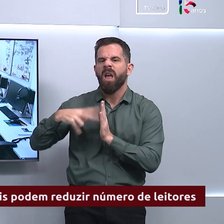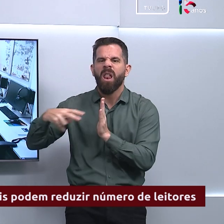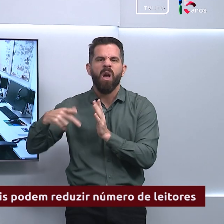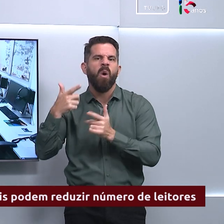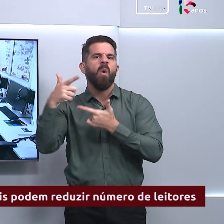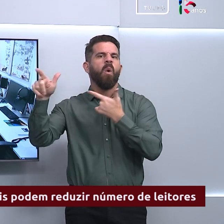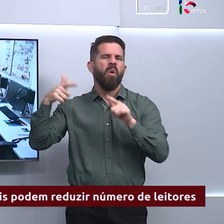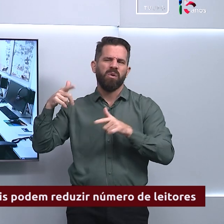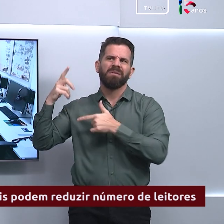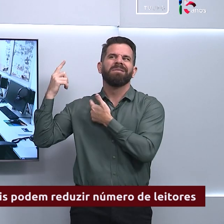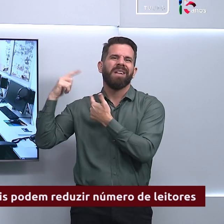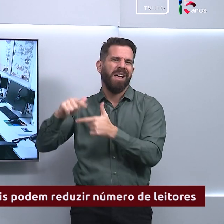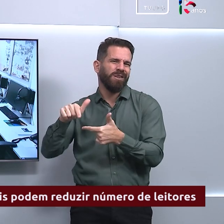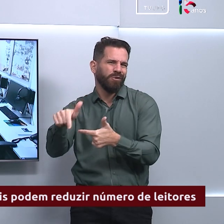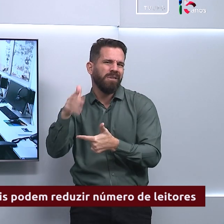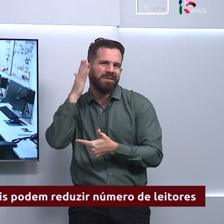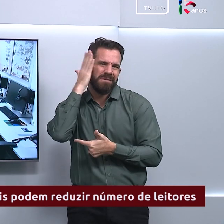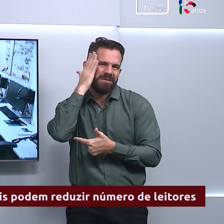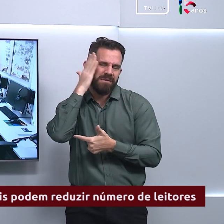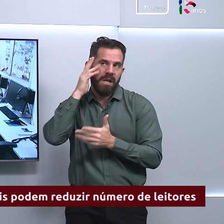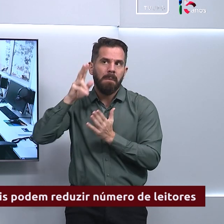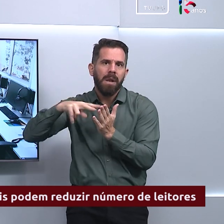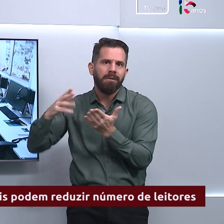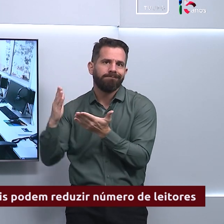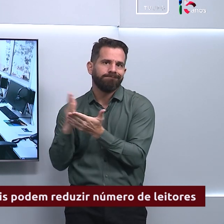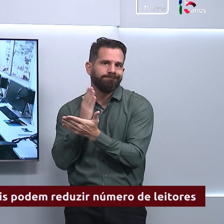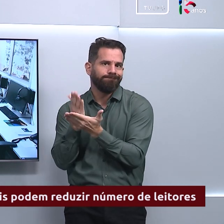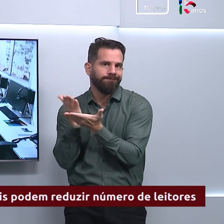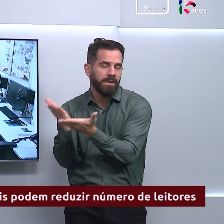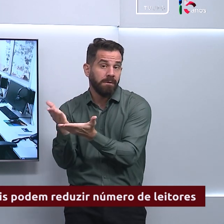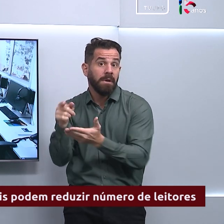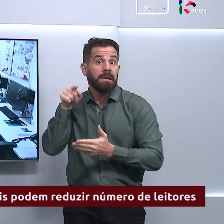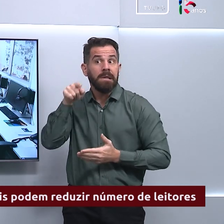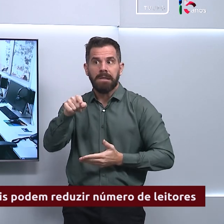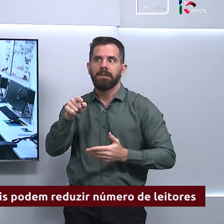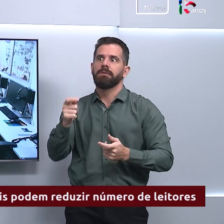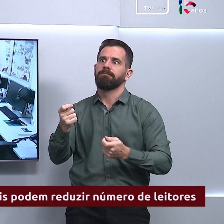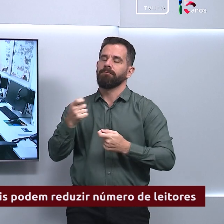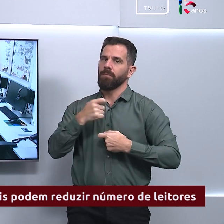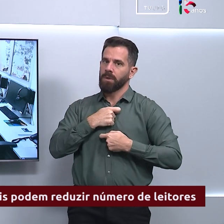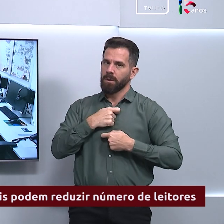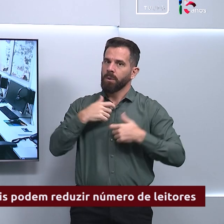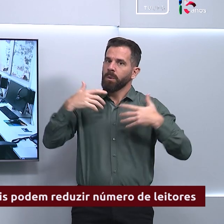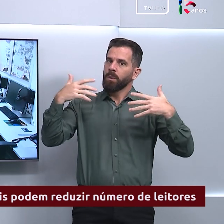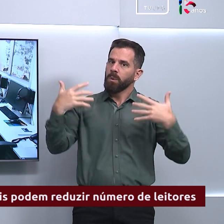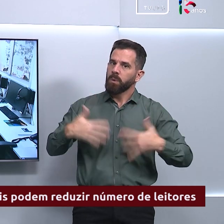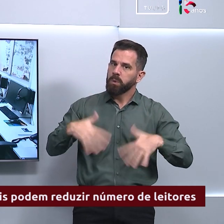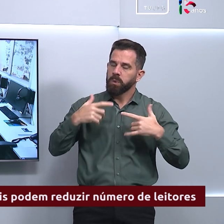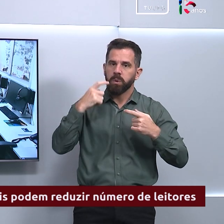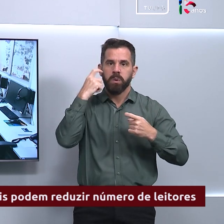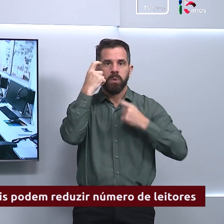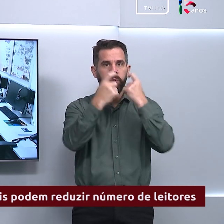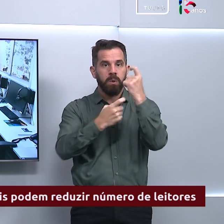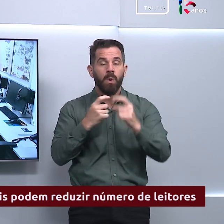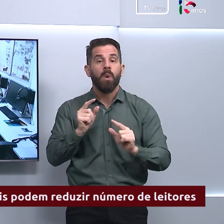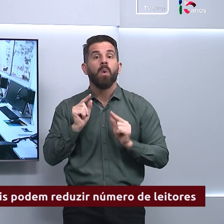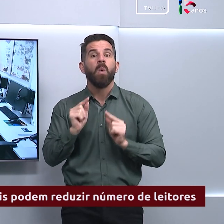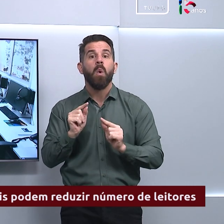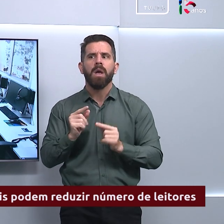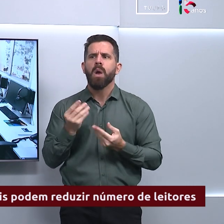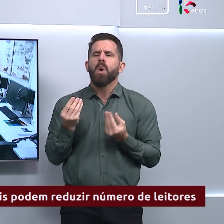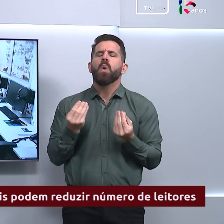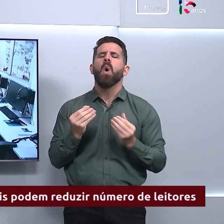mais tradicionais, como a leitura de livros. Isso levanta questões sobre como os currículos